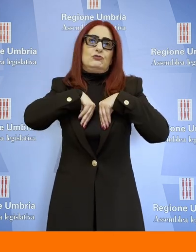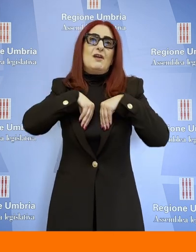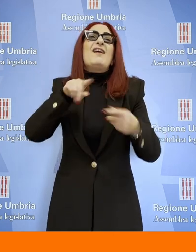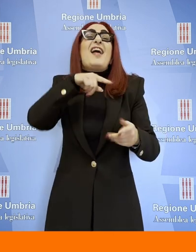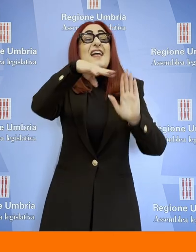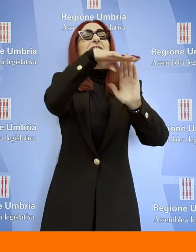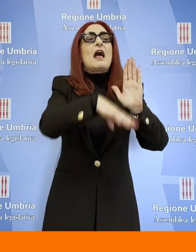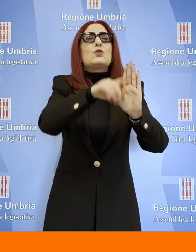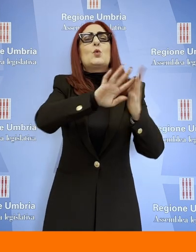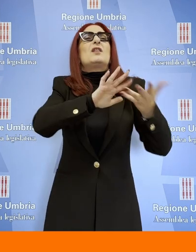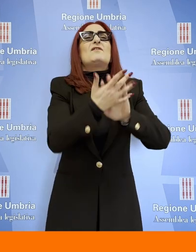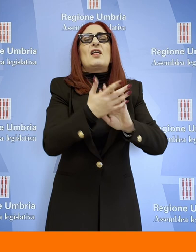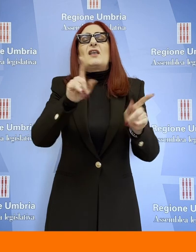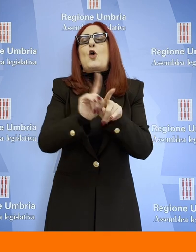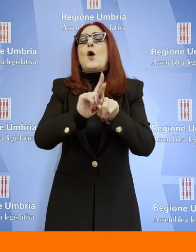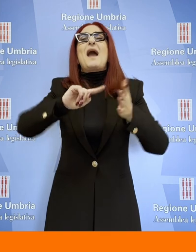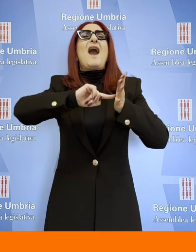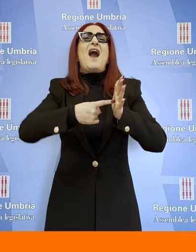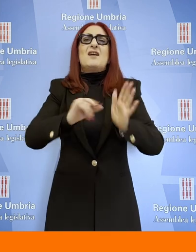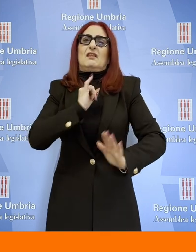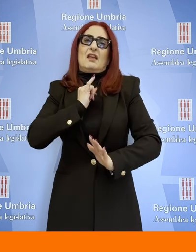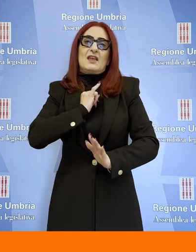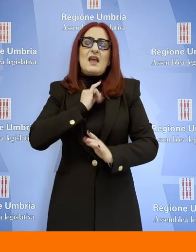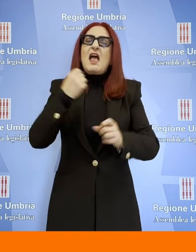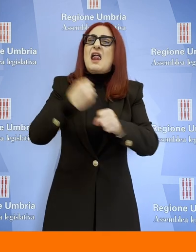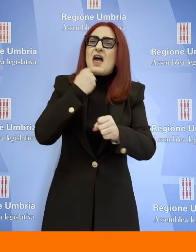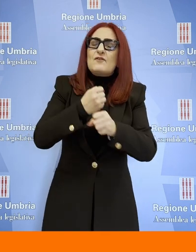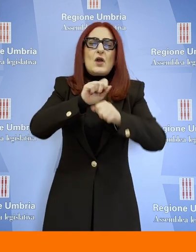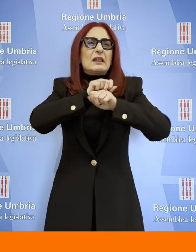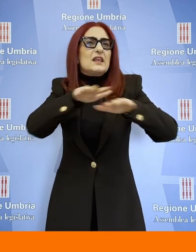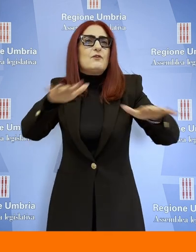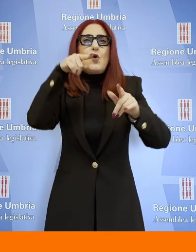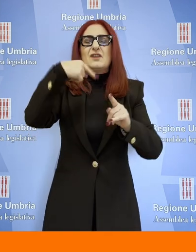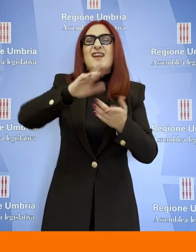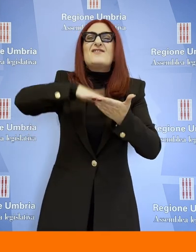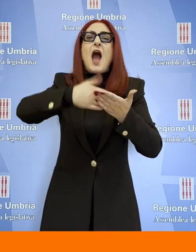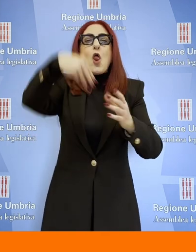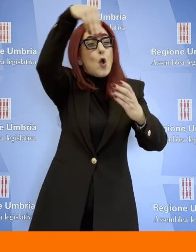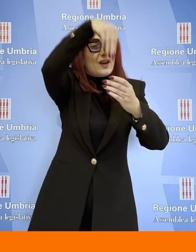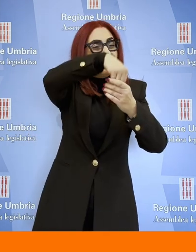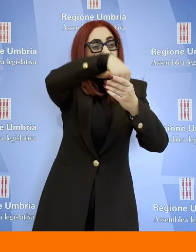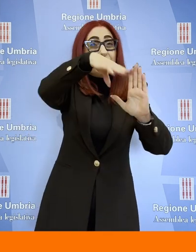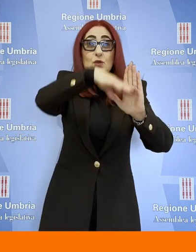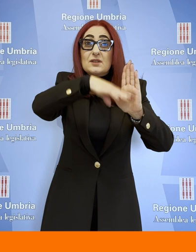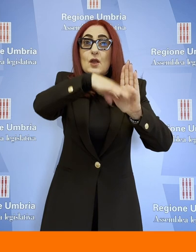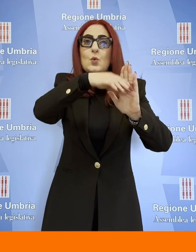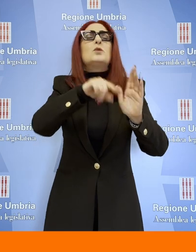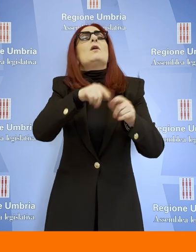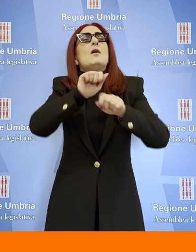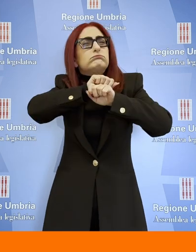i valori che stanno dentro lo statuto è parte essenziale per creare la nostra